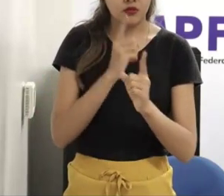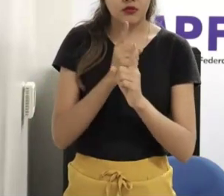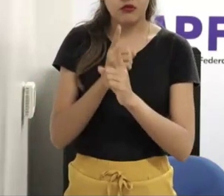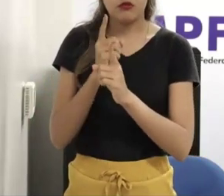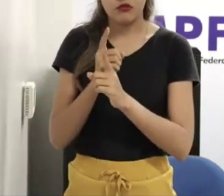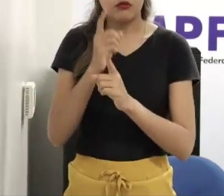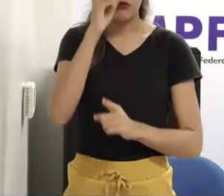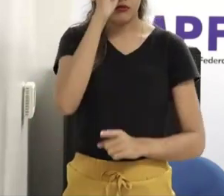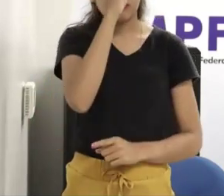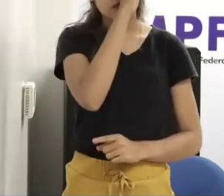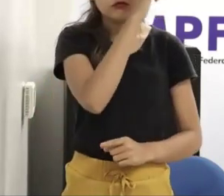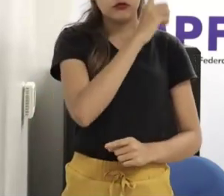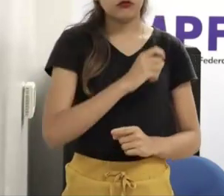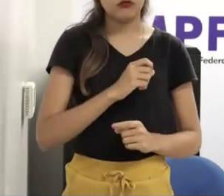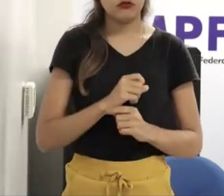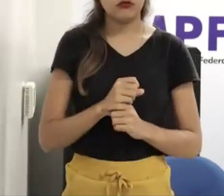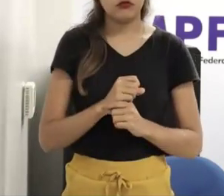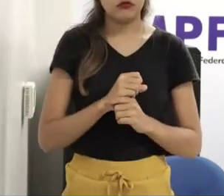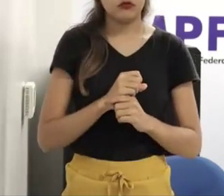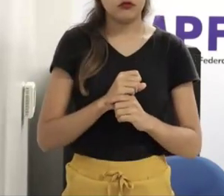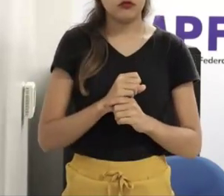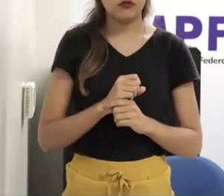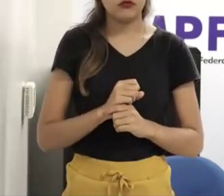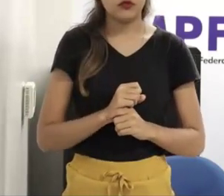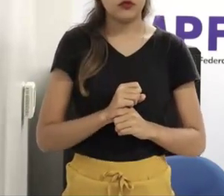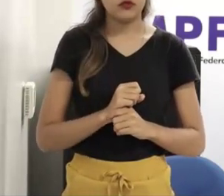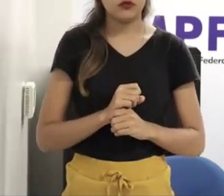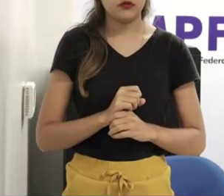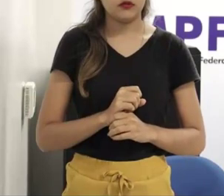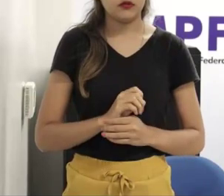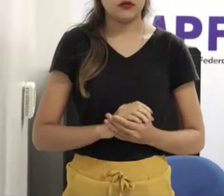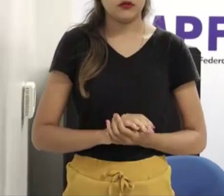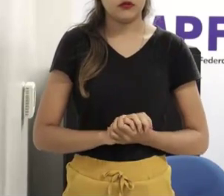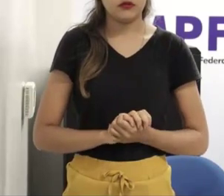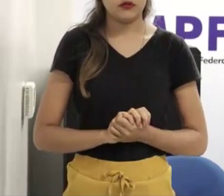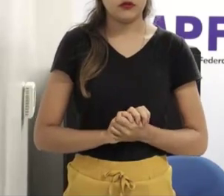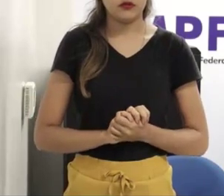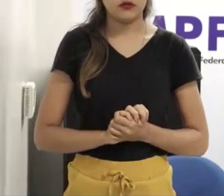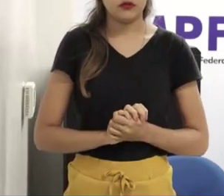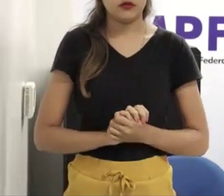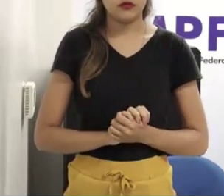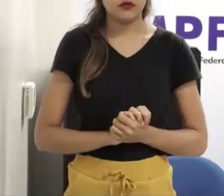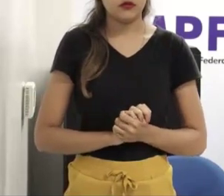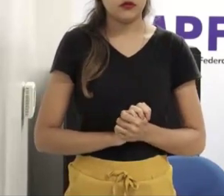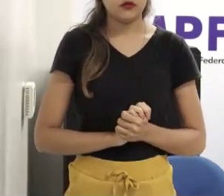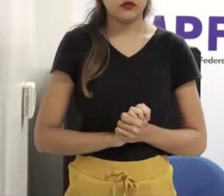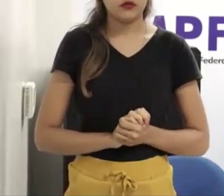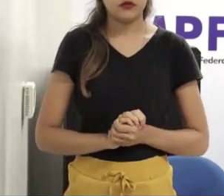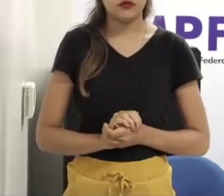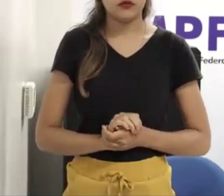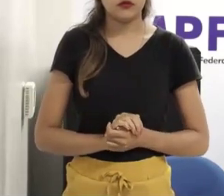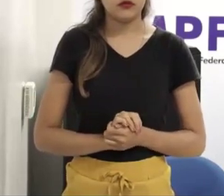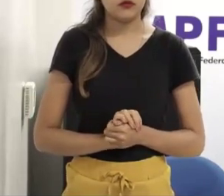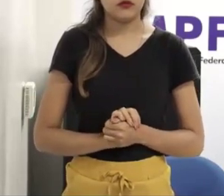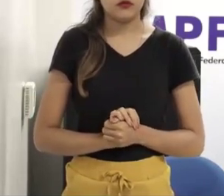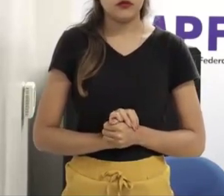Já fui pesquisar especificamente na psicologia e na psiquiatria, muito difícil fazer uma pesquisa dessa, ainda mais uma pesquisa